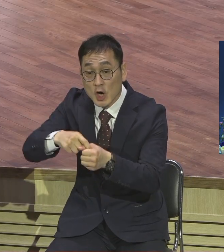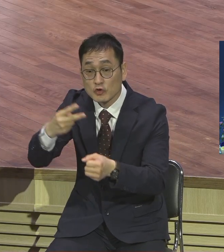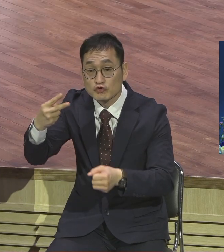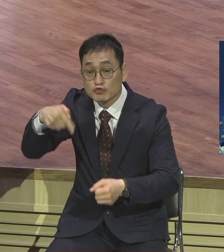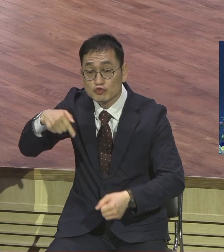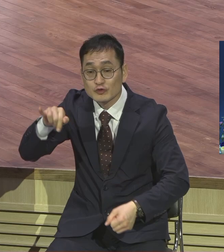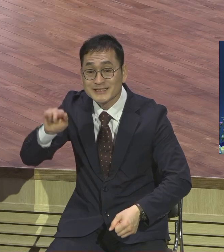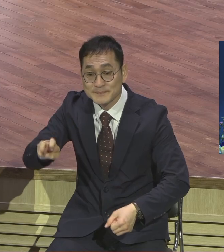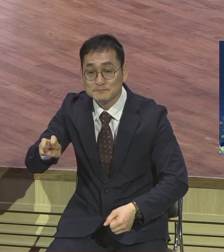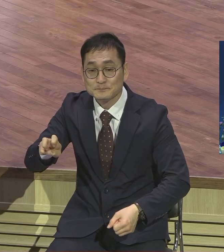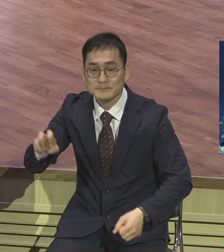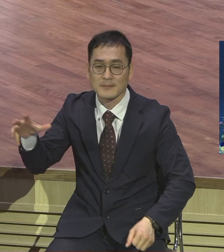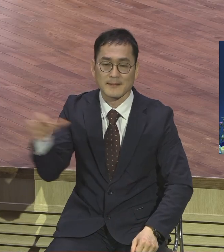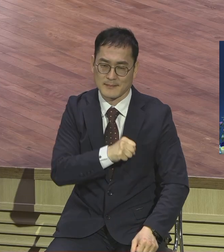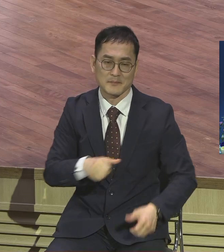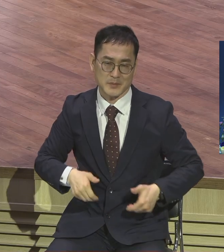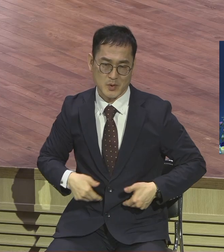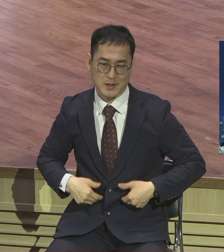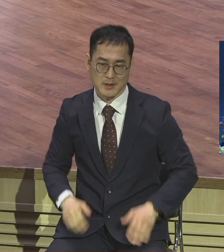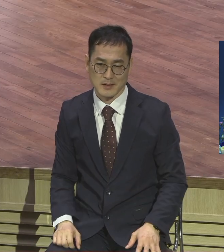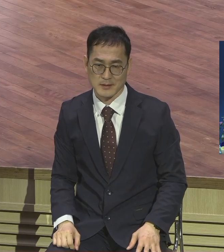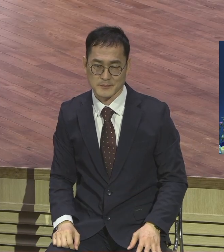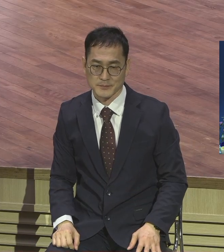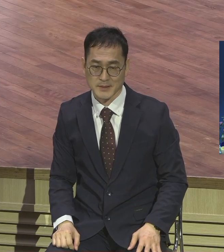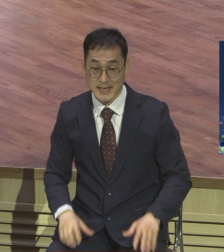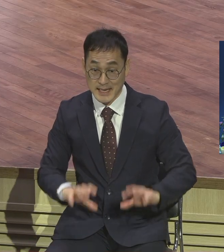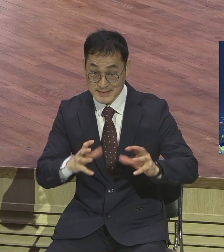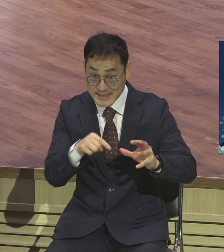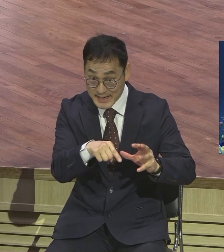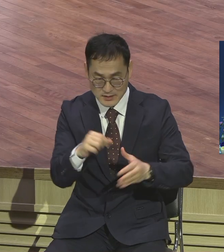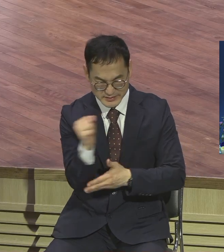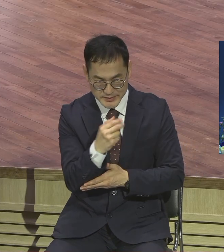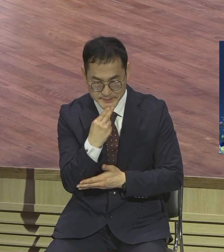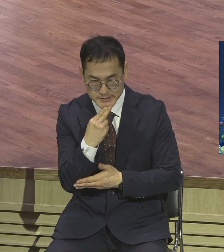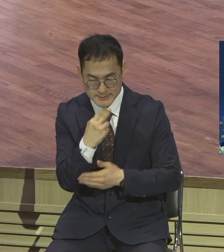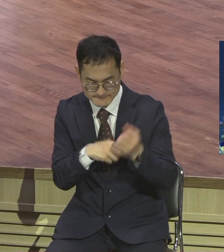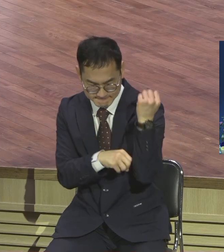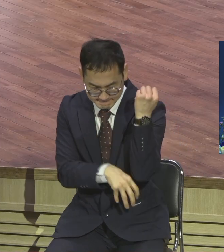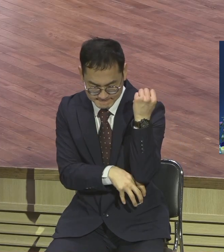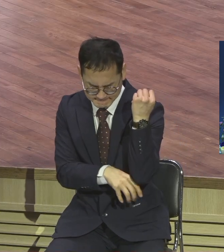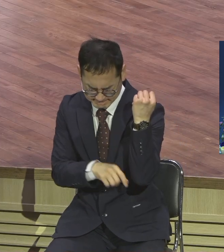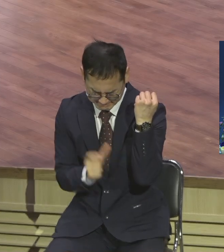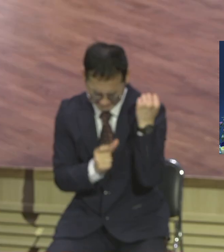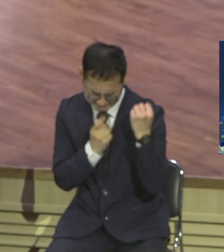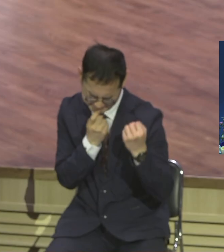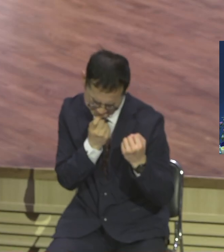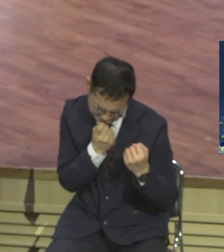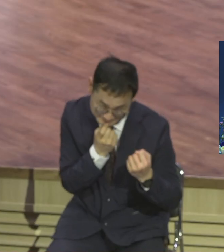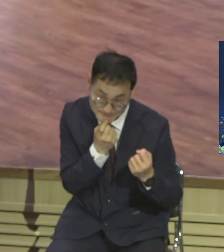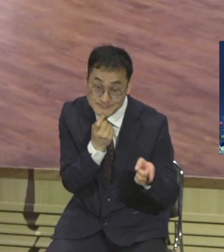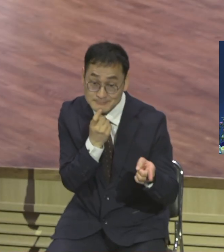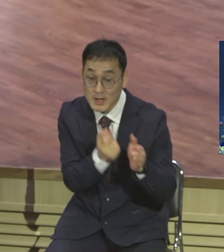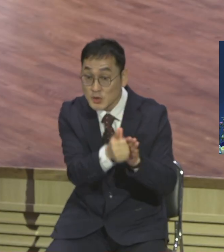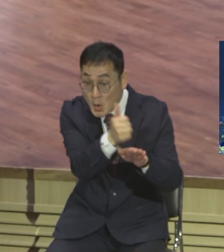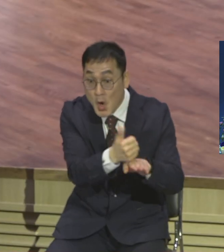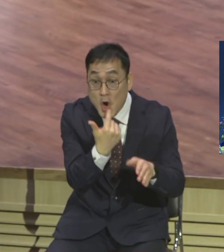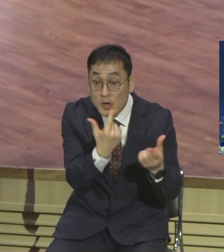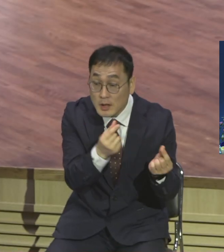세상 뚝심 있는 사람들도 성공하지만은요 영적 뚝심이 있어야 돼요 보금의 참지를 붙잡았으면 이